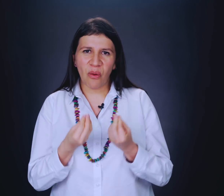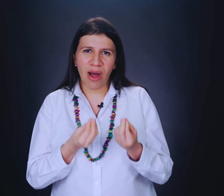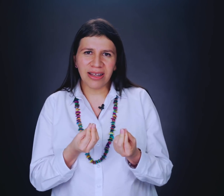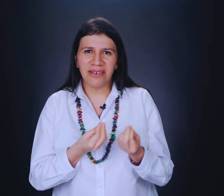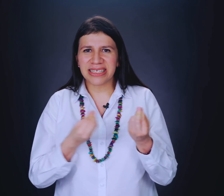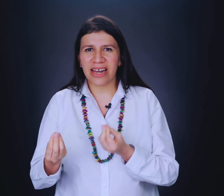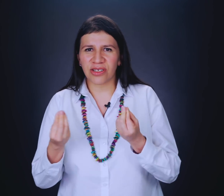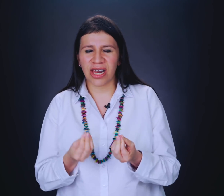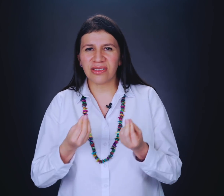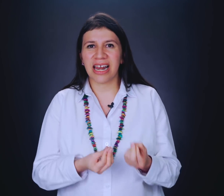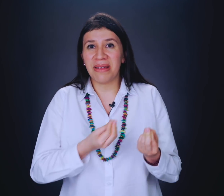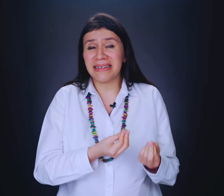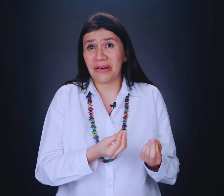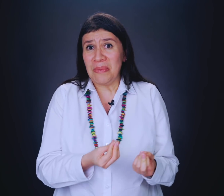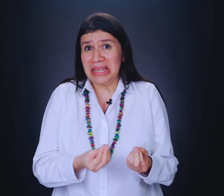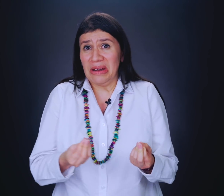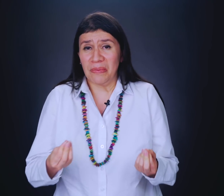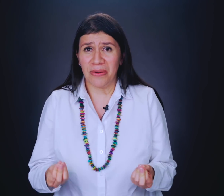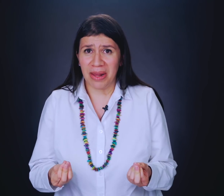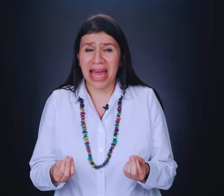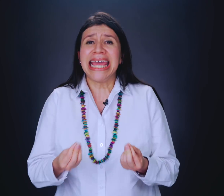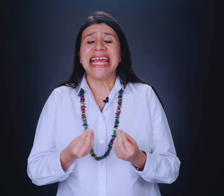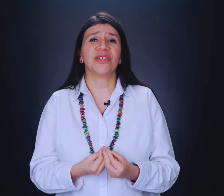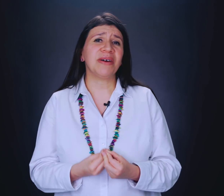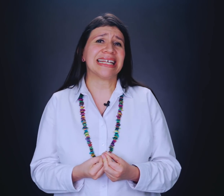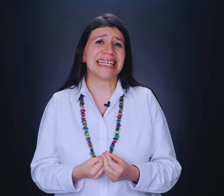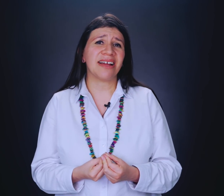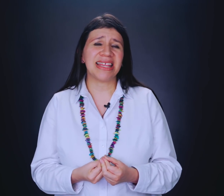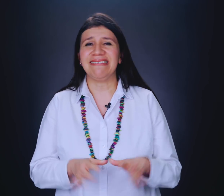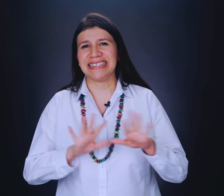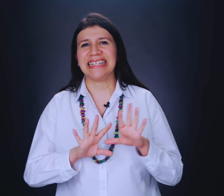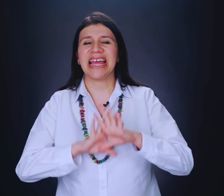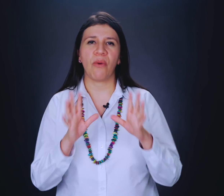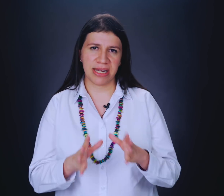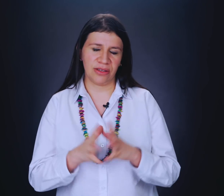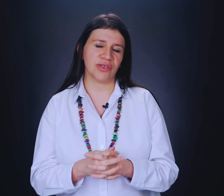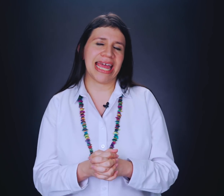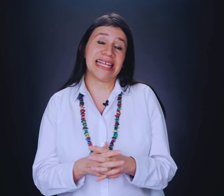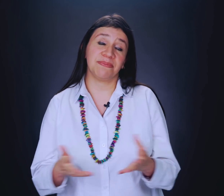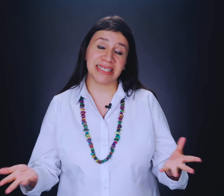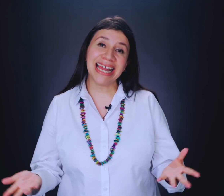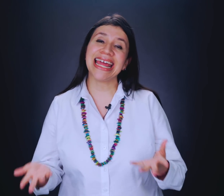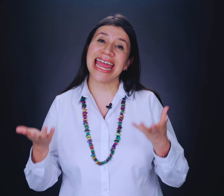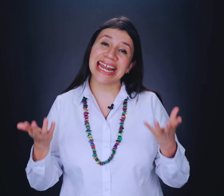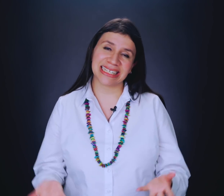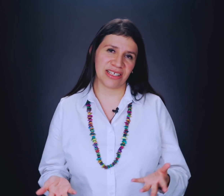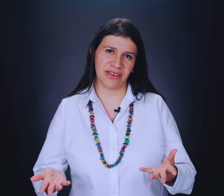cuándo es que los celos realmente se convierten en un problema y nos pueden hacer la vida así, de cuadritos? En especial en las relaciones